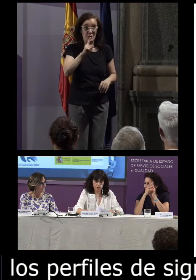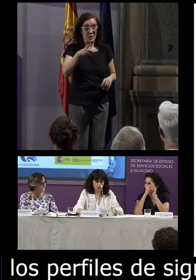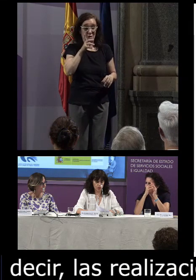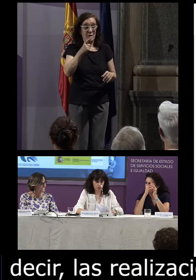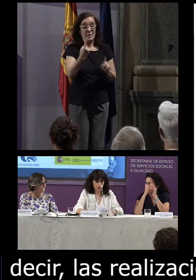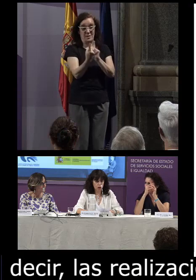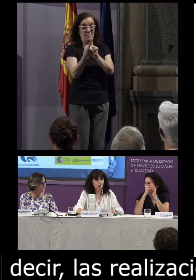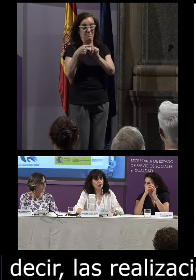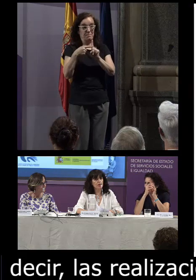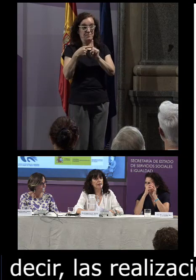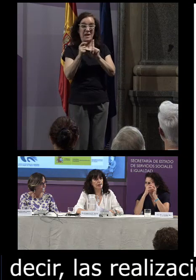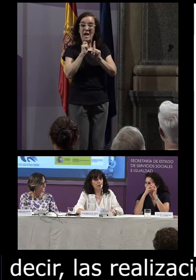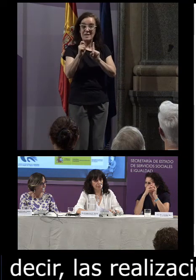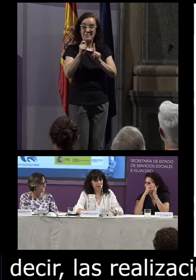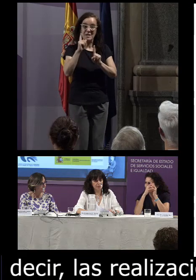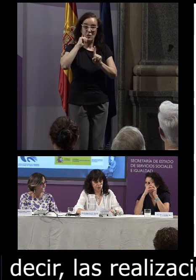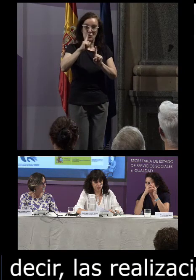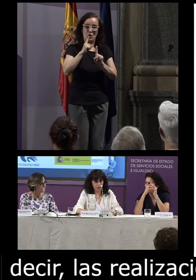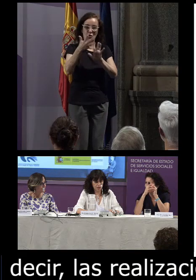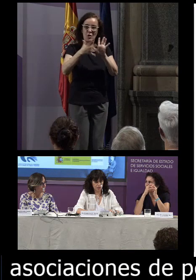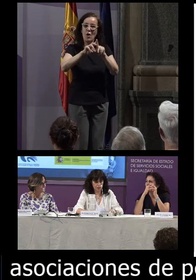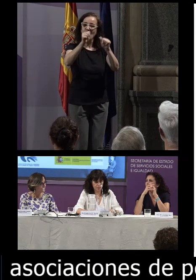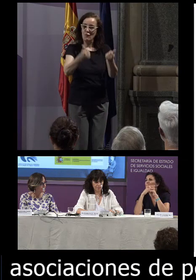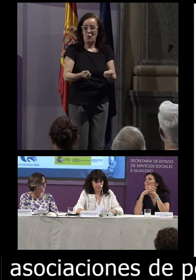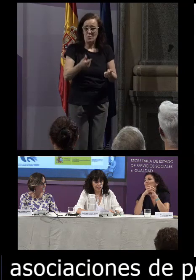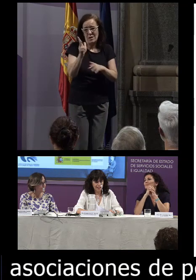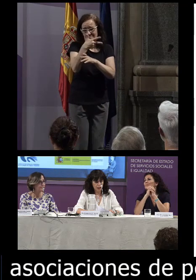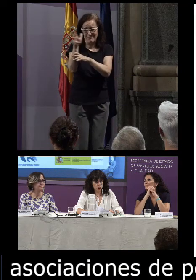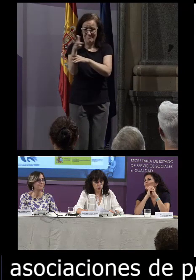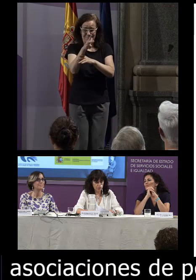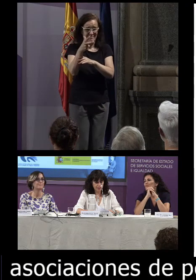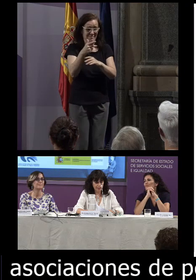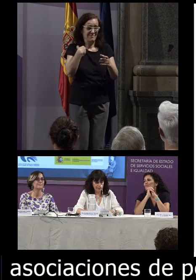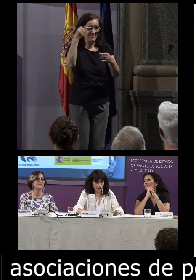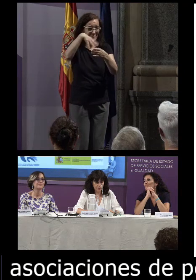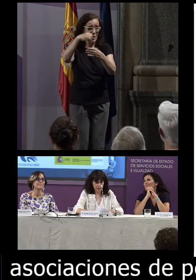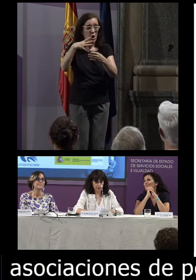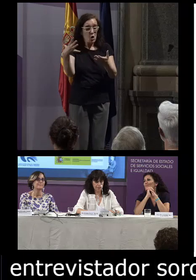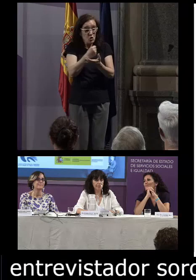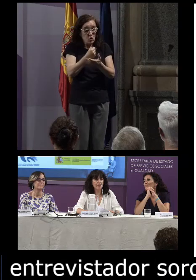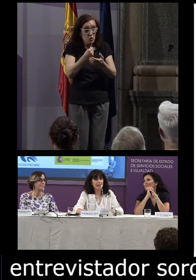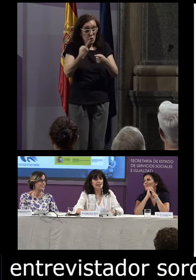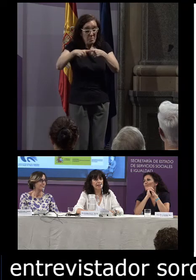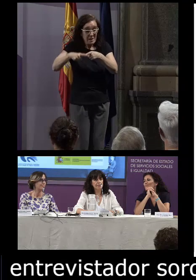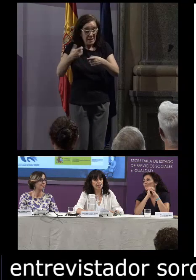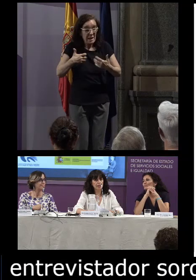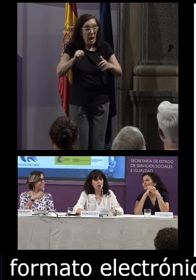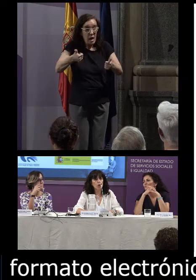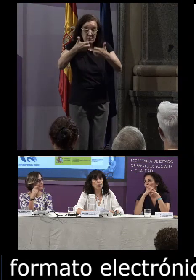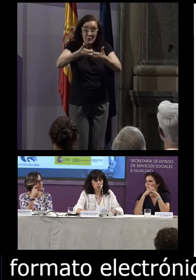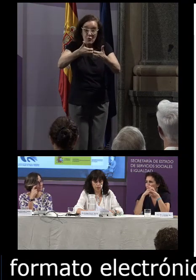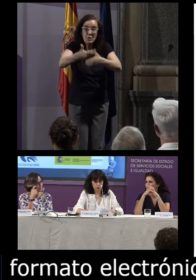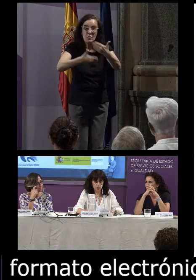entrevistador sordo todo naturalmente en formato electrónico todo ese material ya en marcha significa